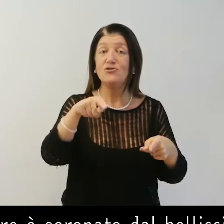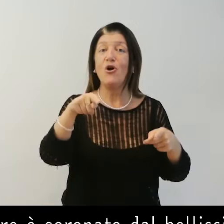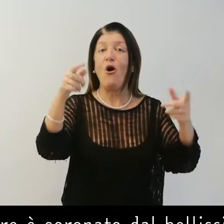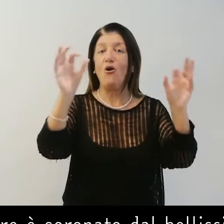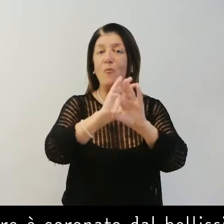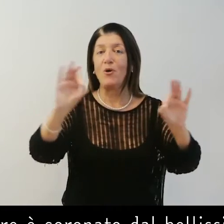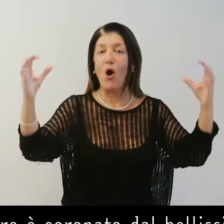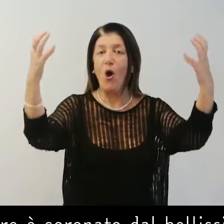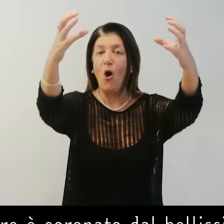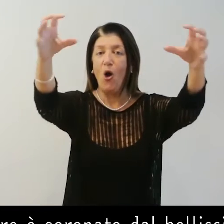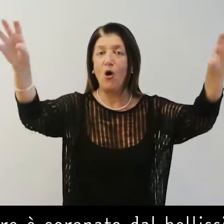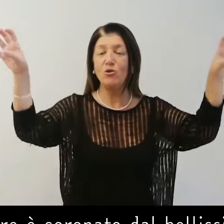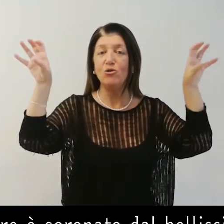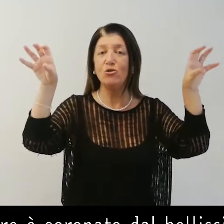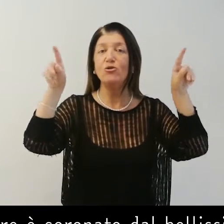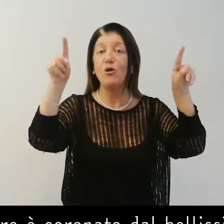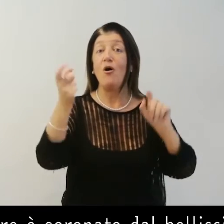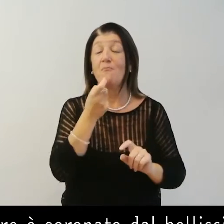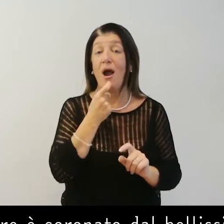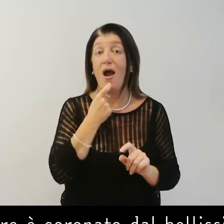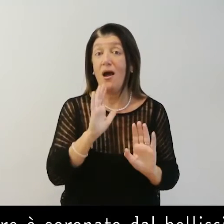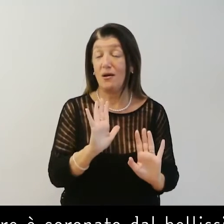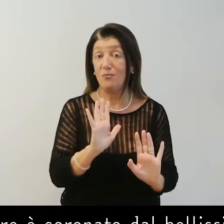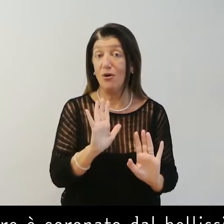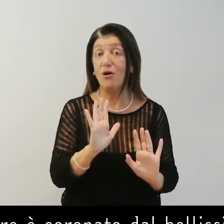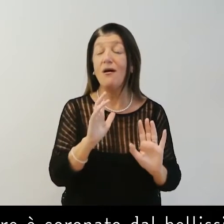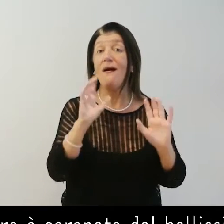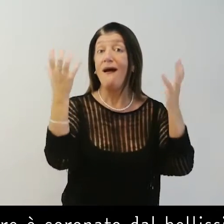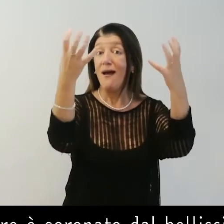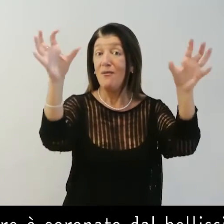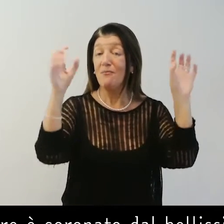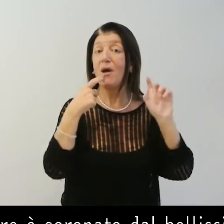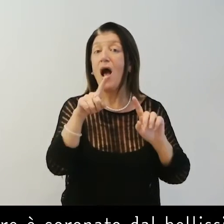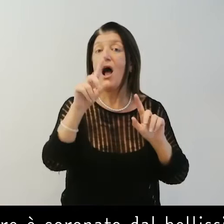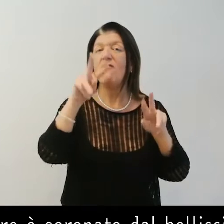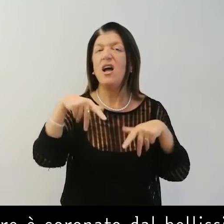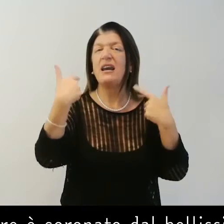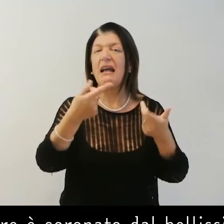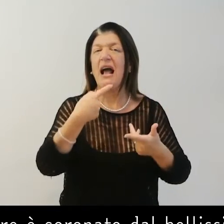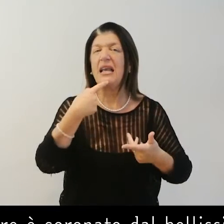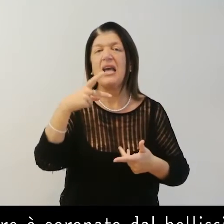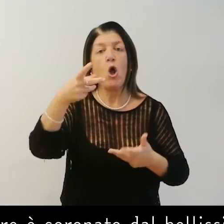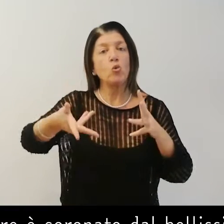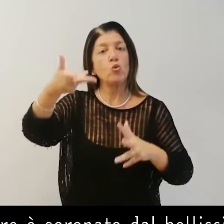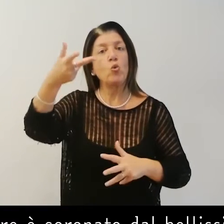L'altare Maggiore è coronato dal bellissimo politico Marmorio che il duca